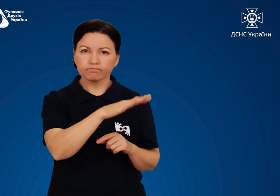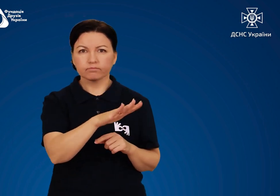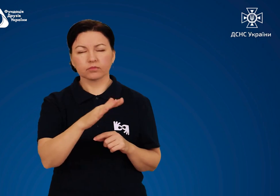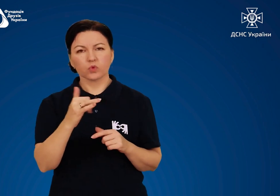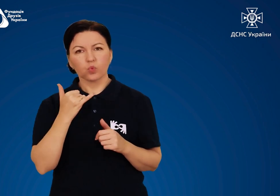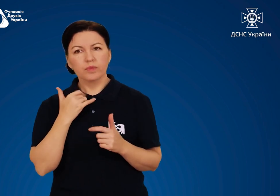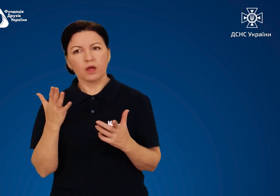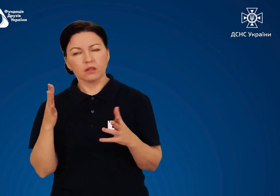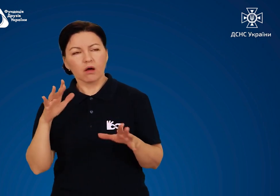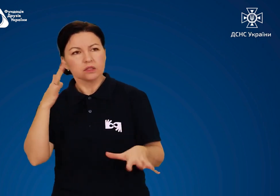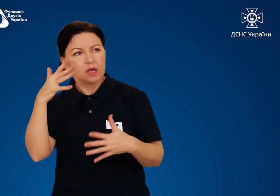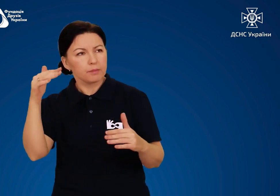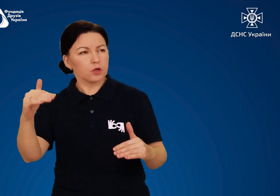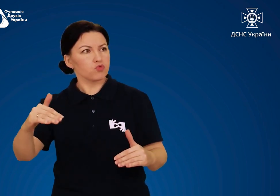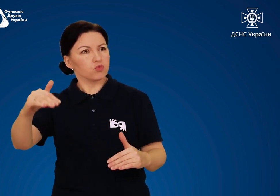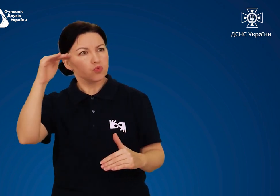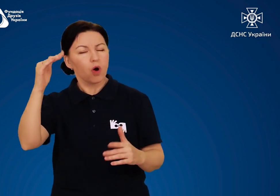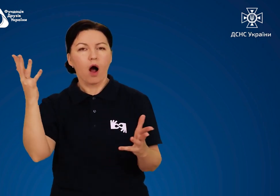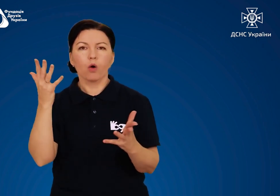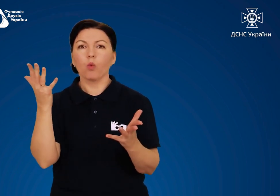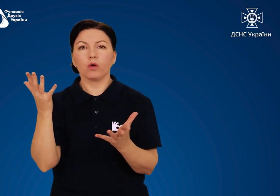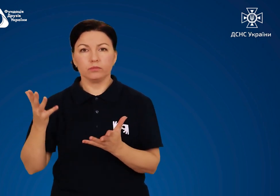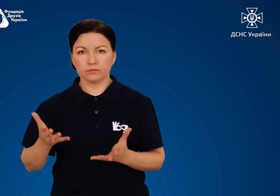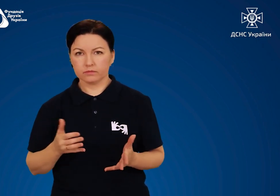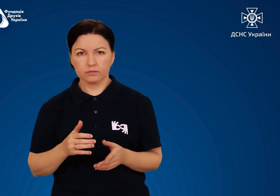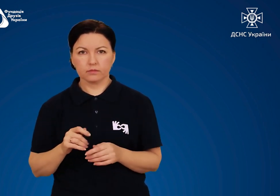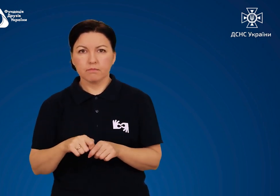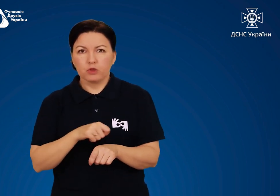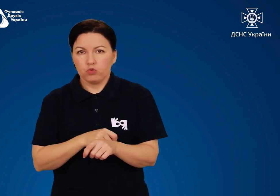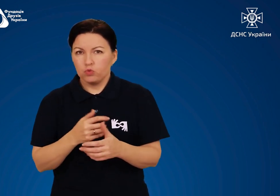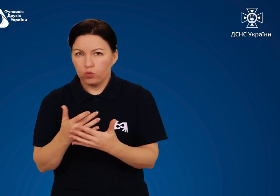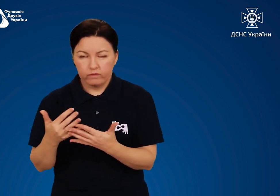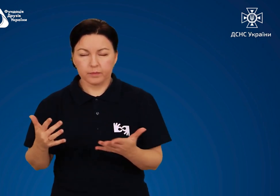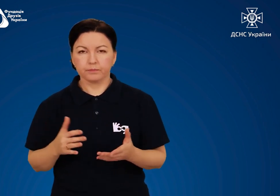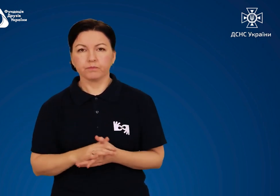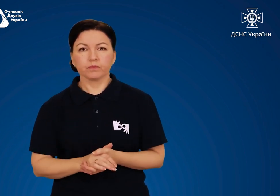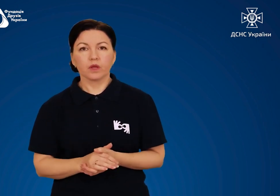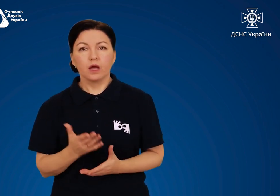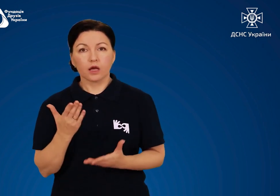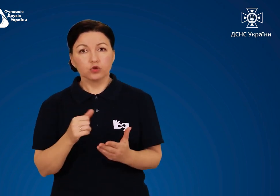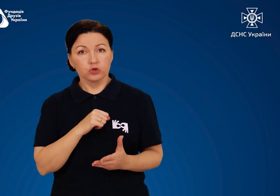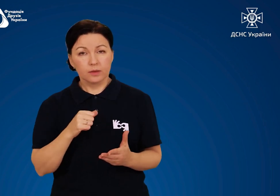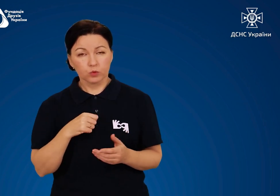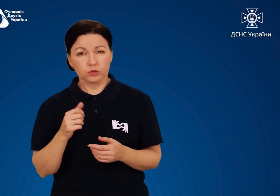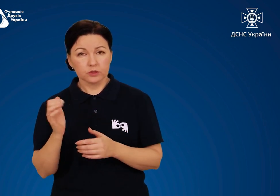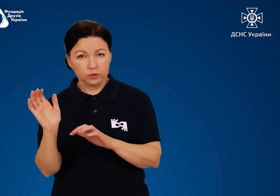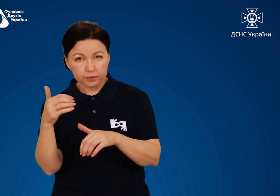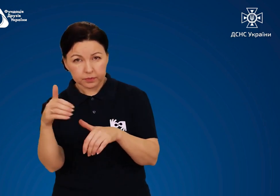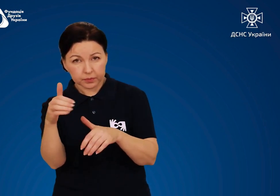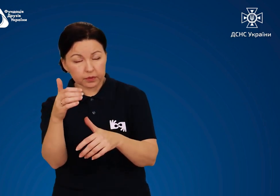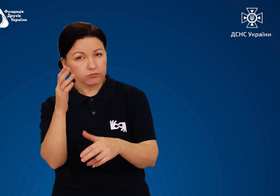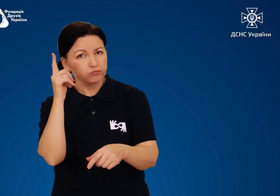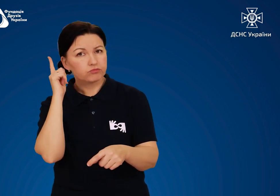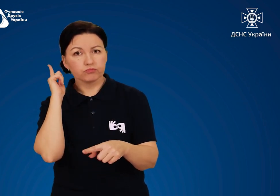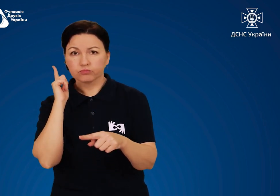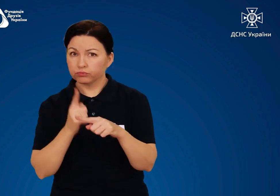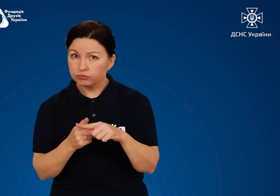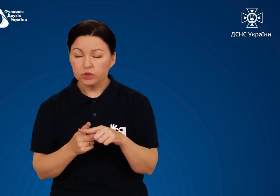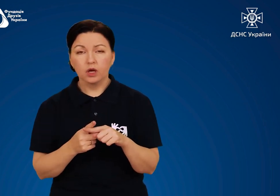про характер заметів. Якщо самостійно розібрати сніжний замет не вдається,